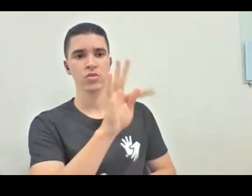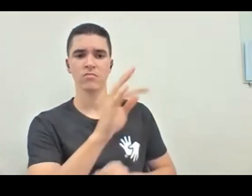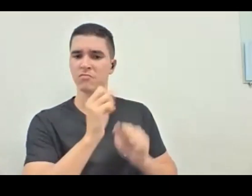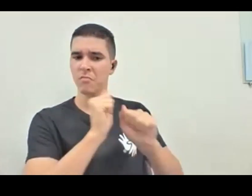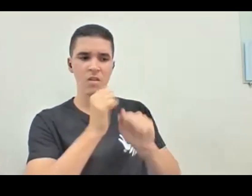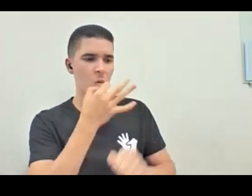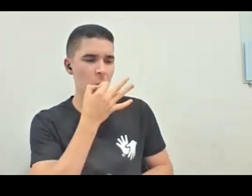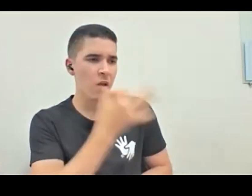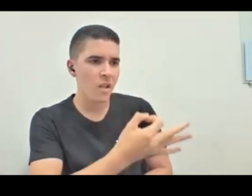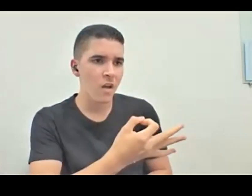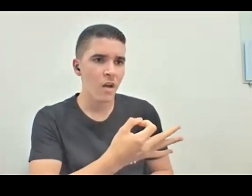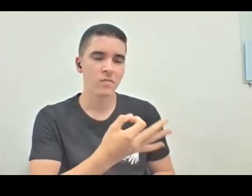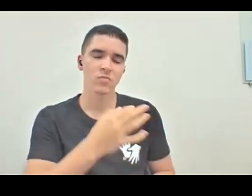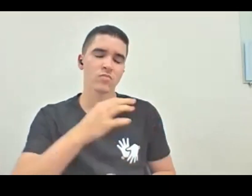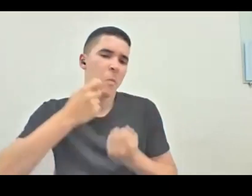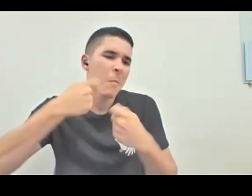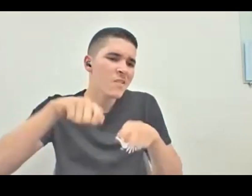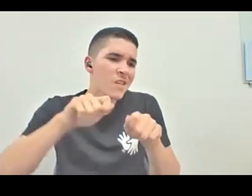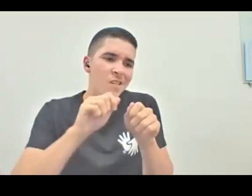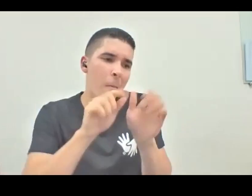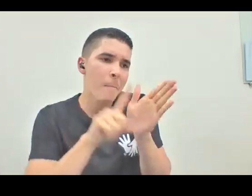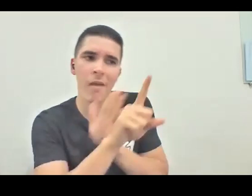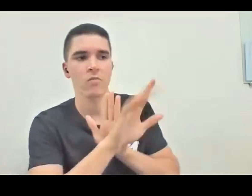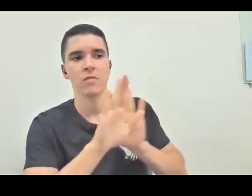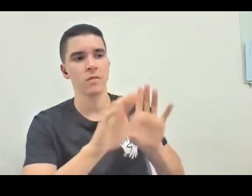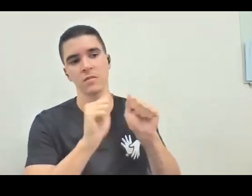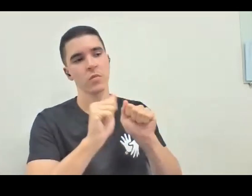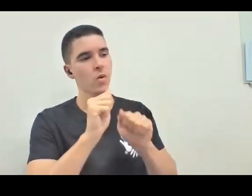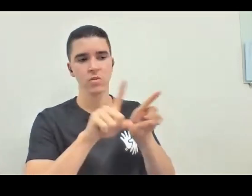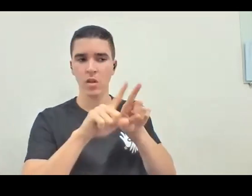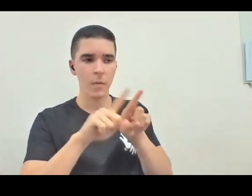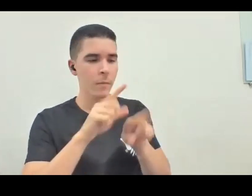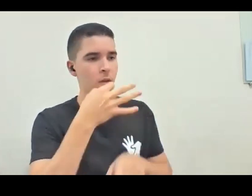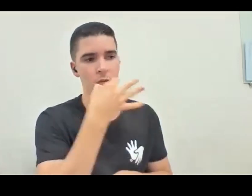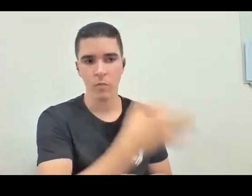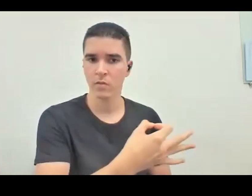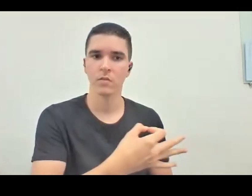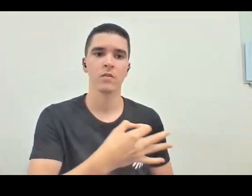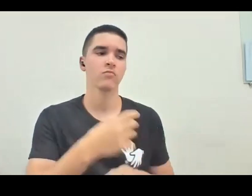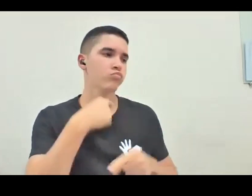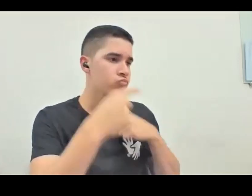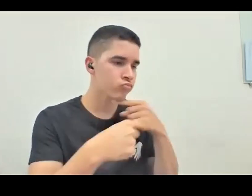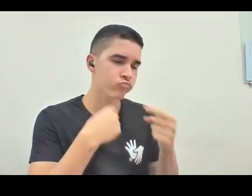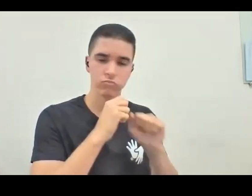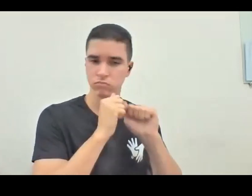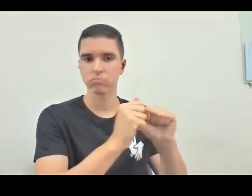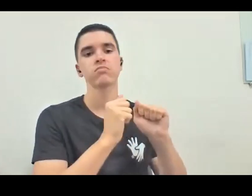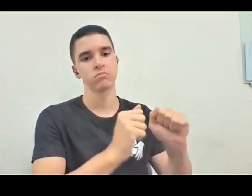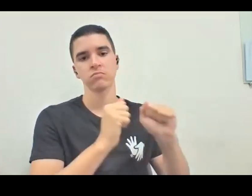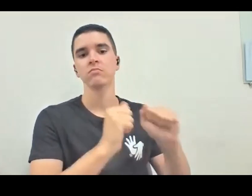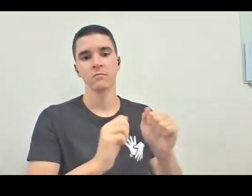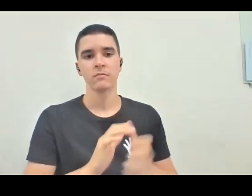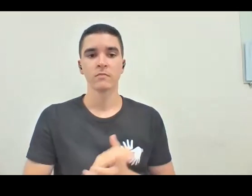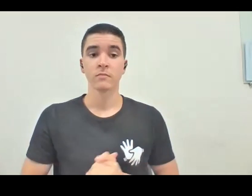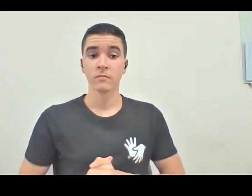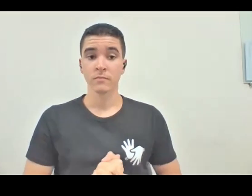necessariamente precisa ser uma pergunta, uma questão que não está resolvida, mas tudo é bem-vindo. Nós vamos,